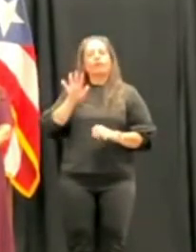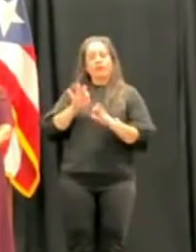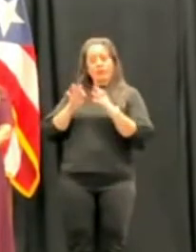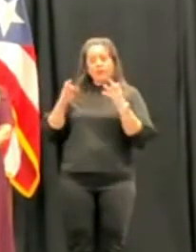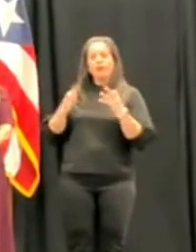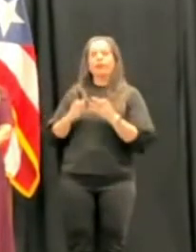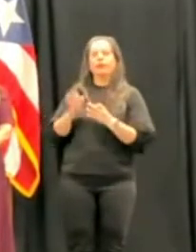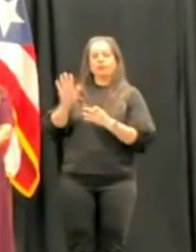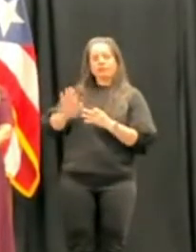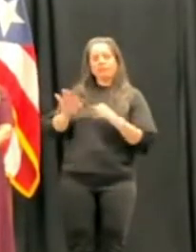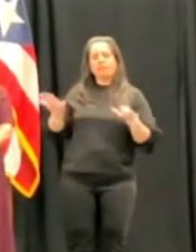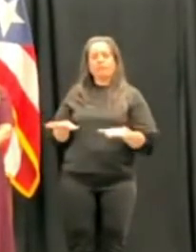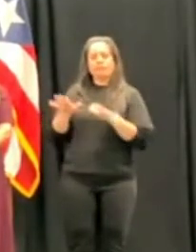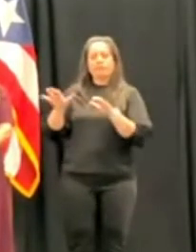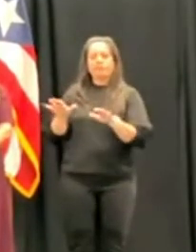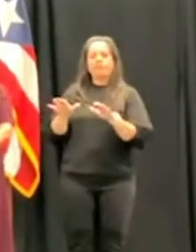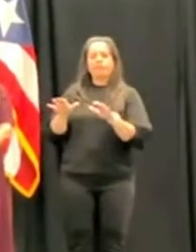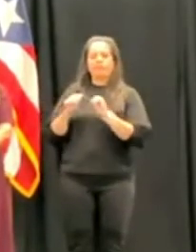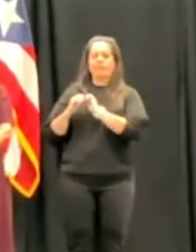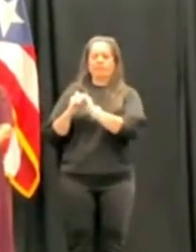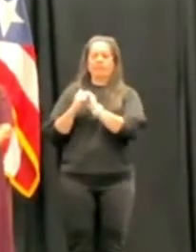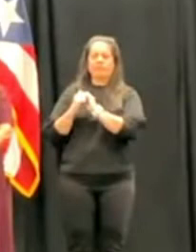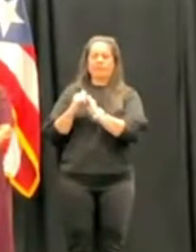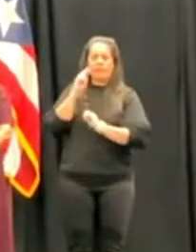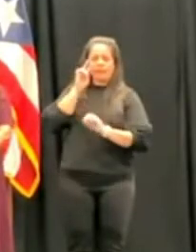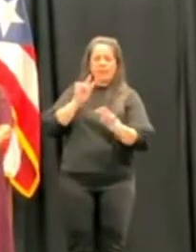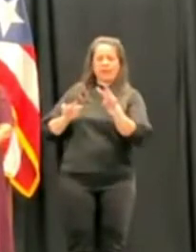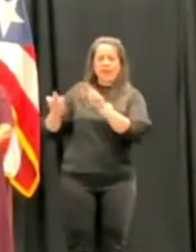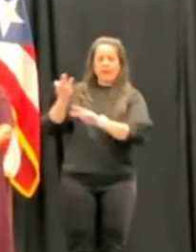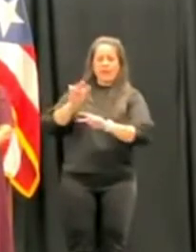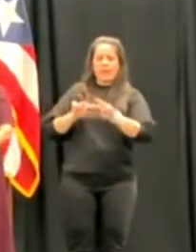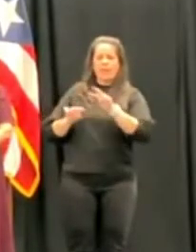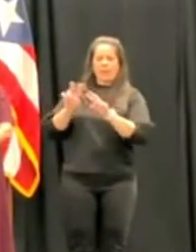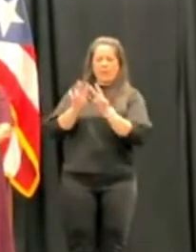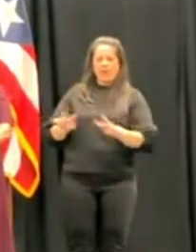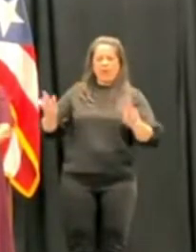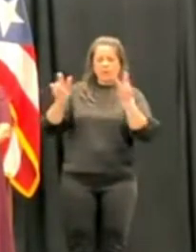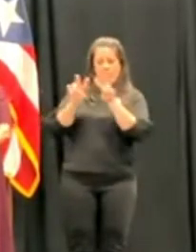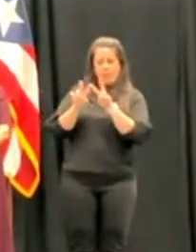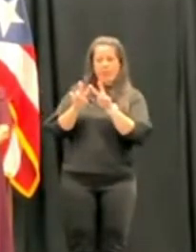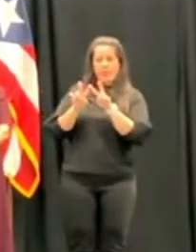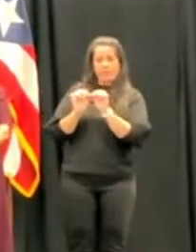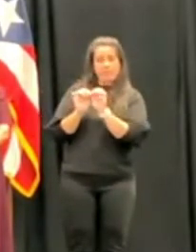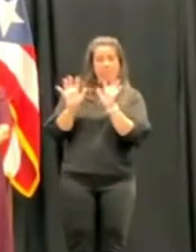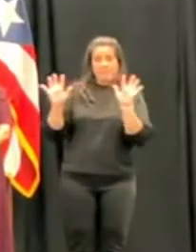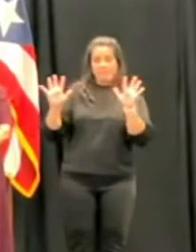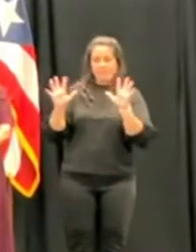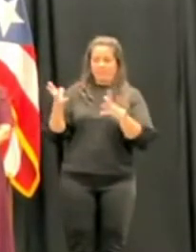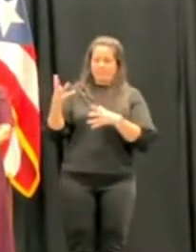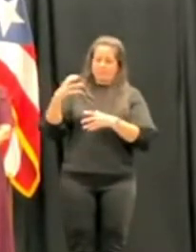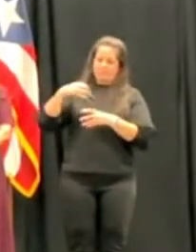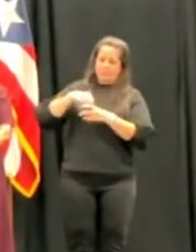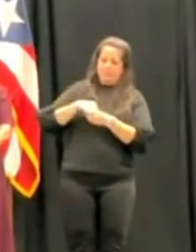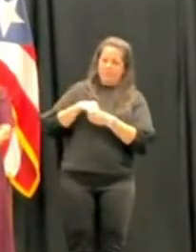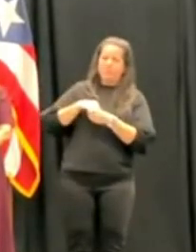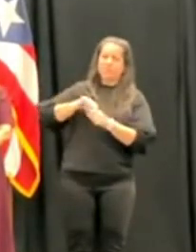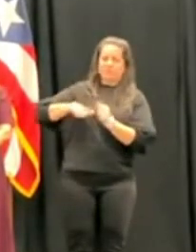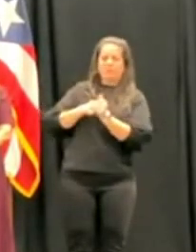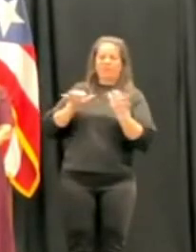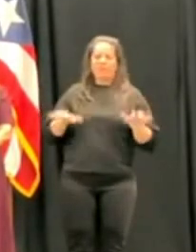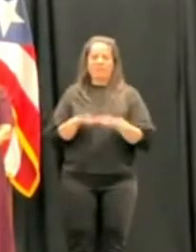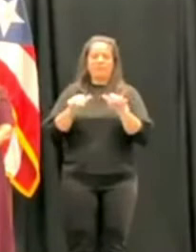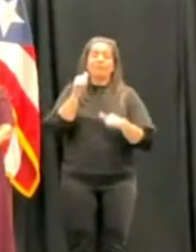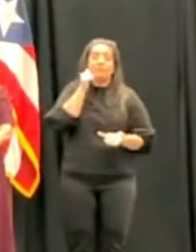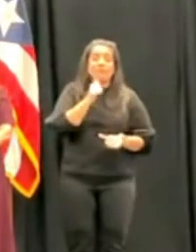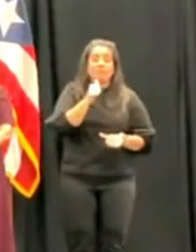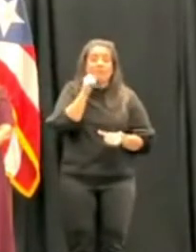familia muy de cerca. Ver cómo esos valores obviamente impregnaban sus acciones diarias